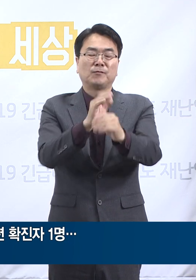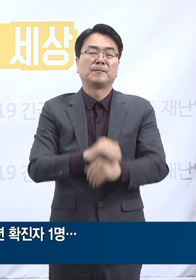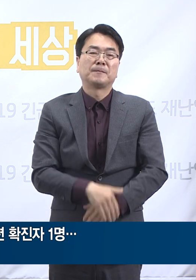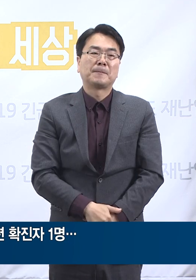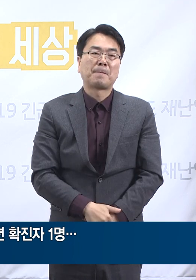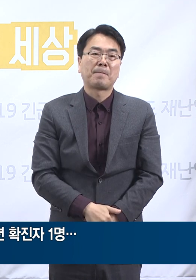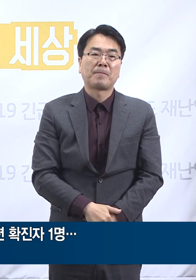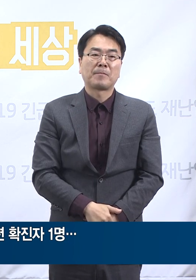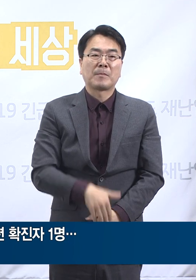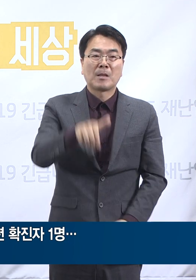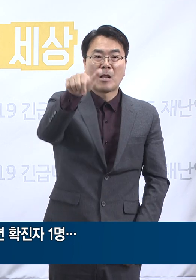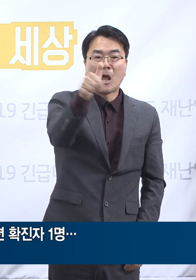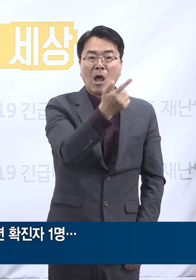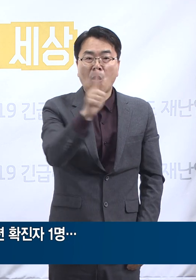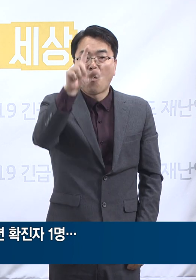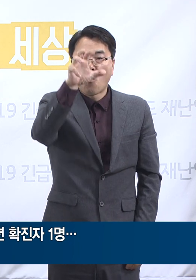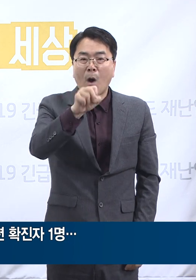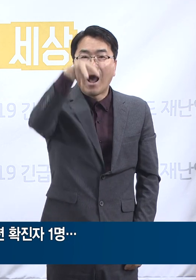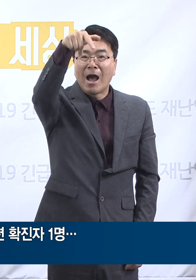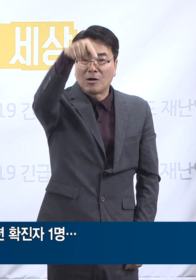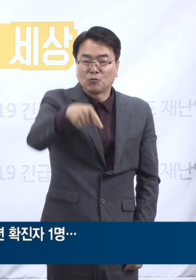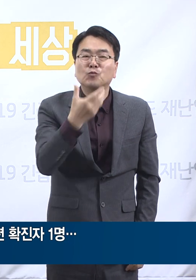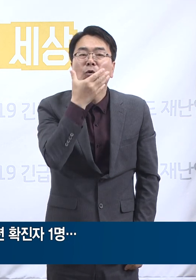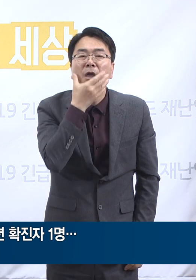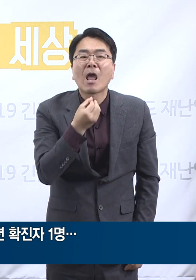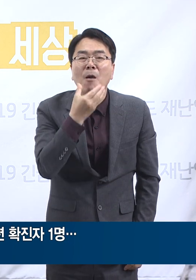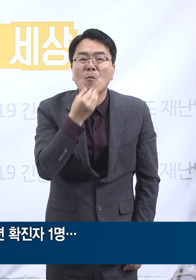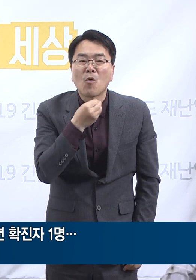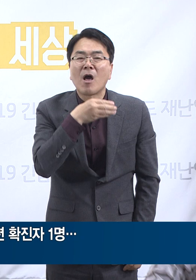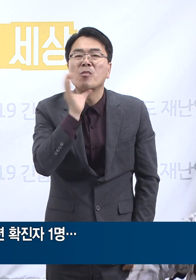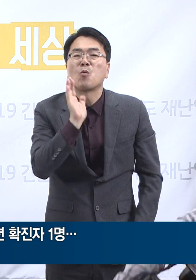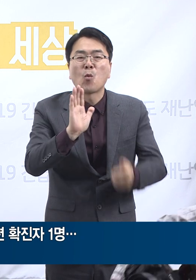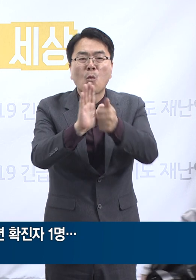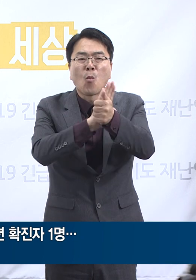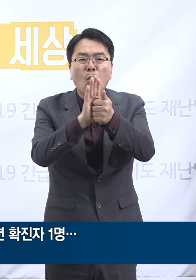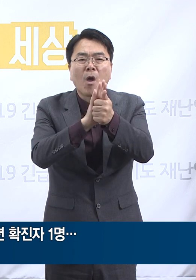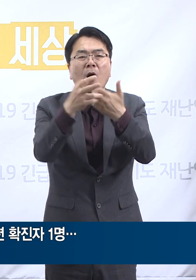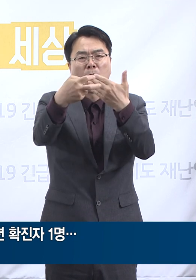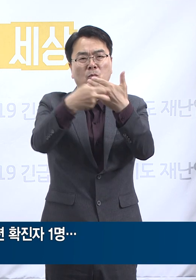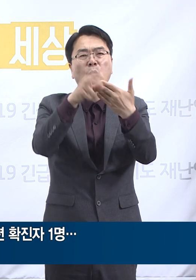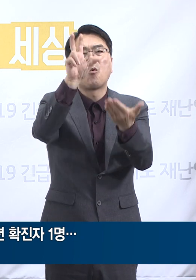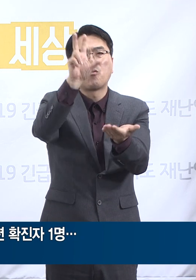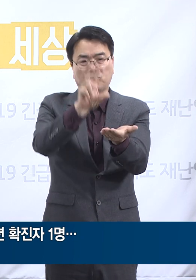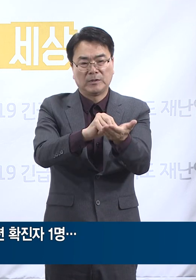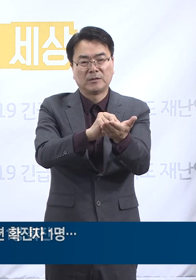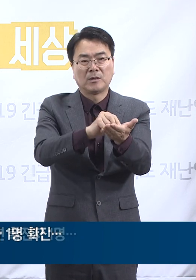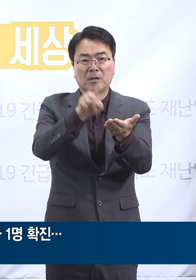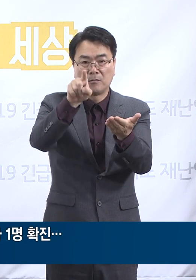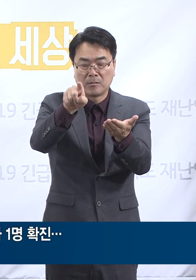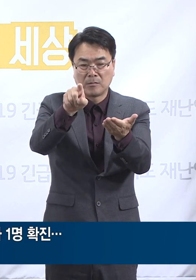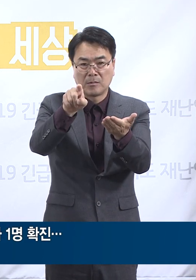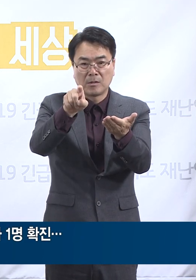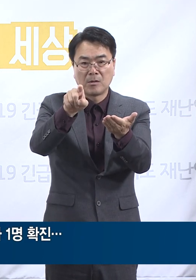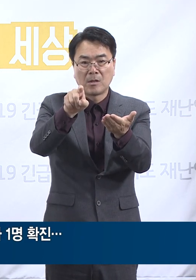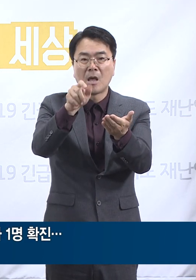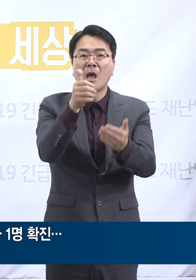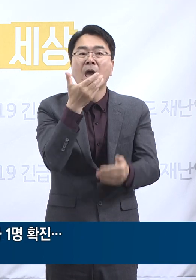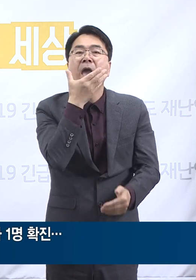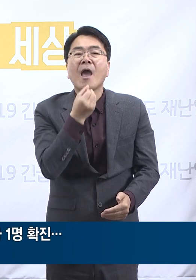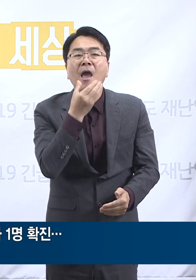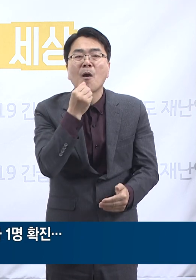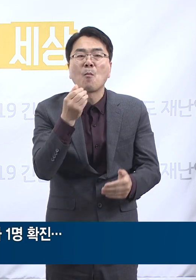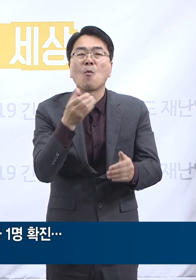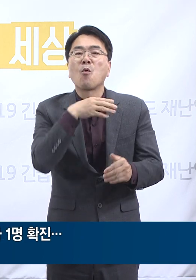광주시 행복한 요양원 요양보호사 신규 확진 상황에 대해 말씀드리겠습니다. 경기 광주시에 소재한 행복한